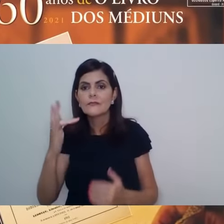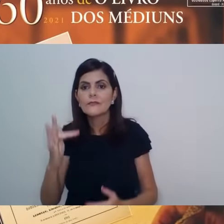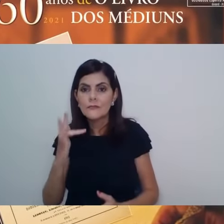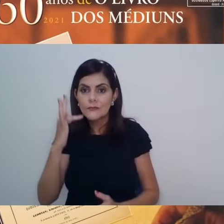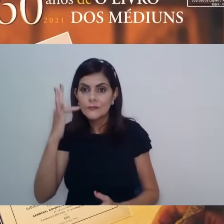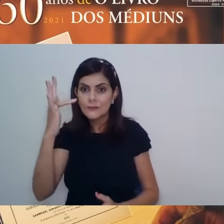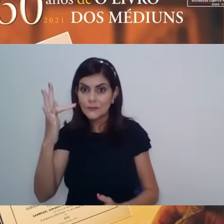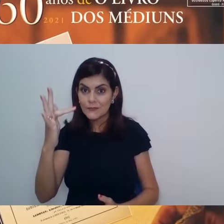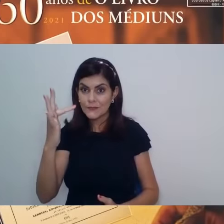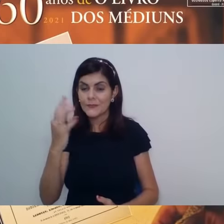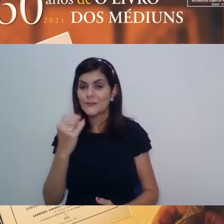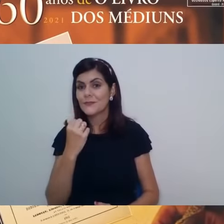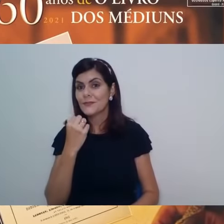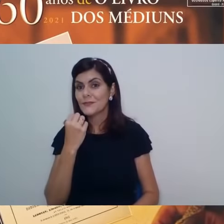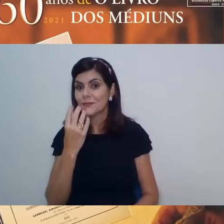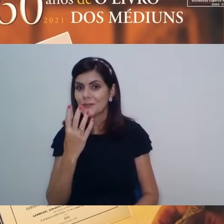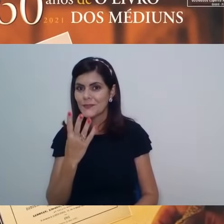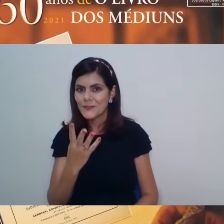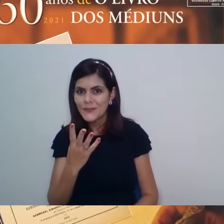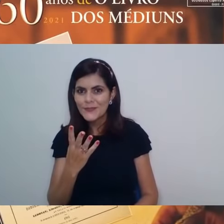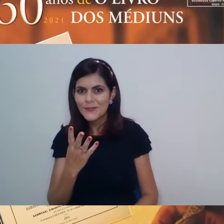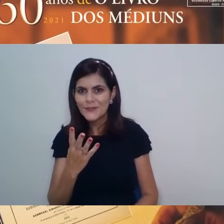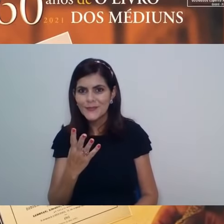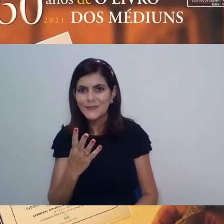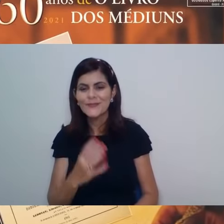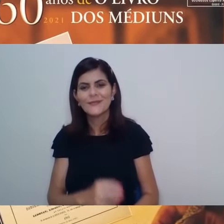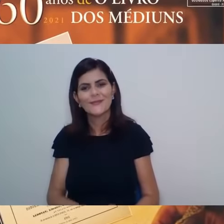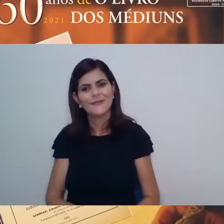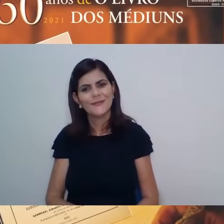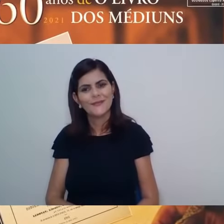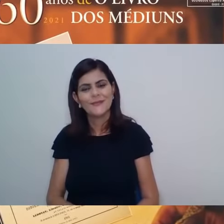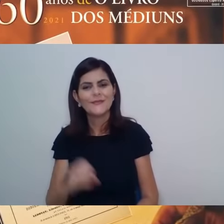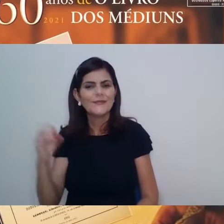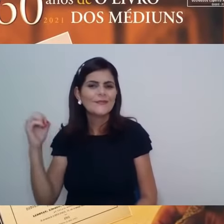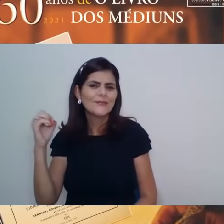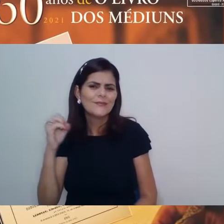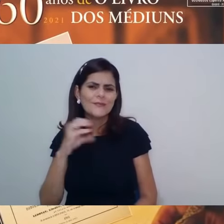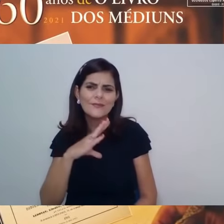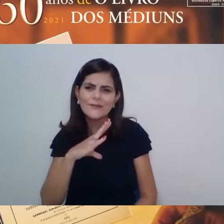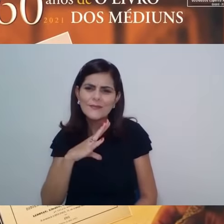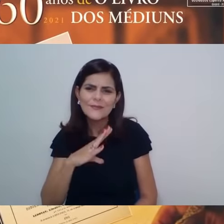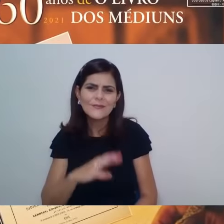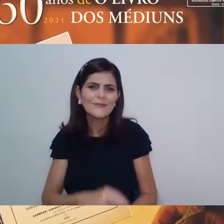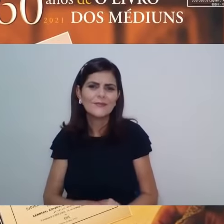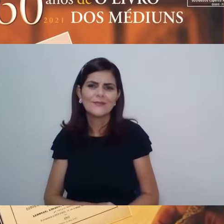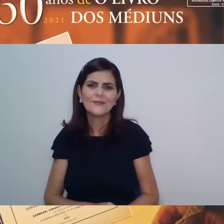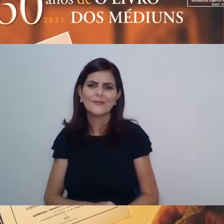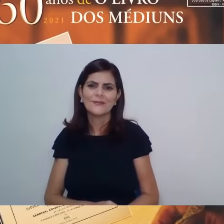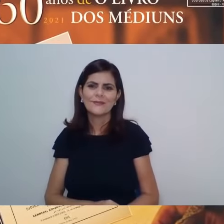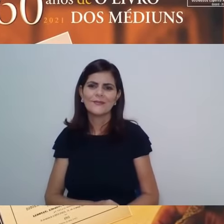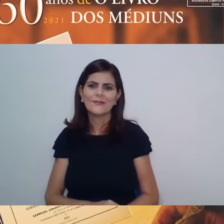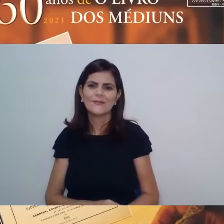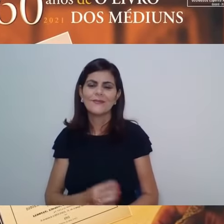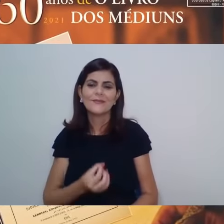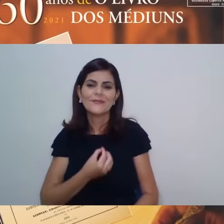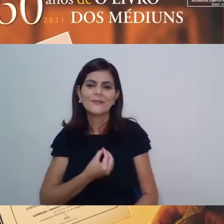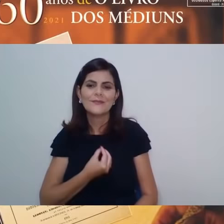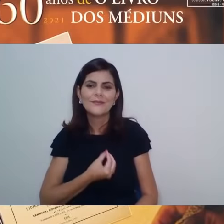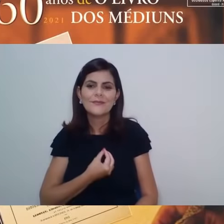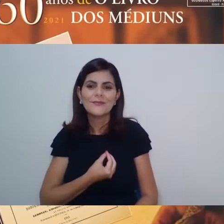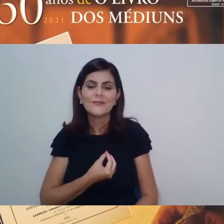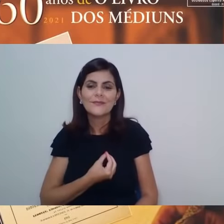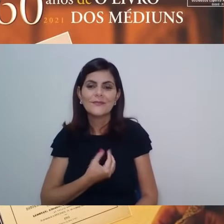é surpreendente, o que há de vir é novo, é um austo de vida, de